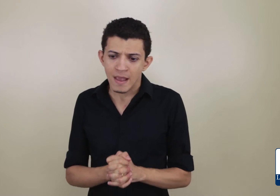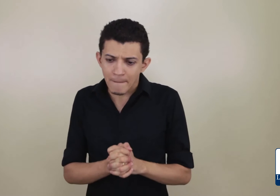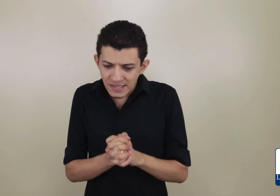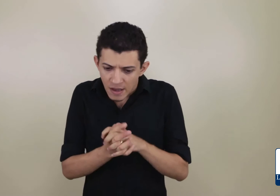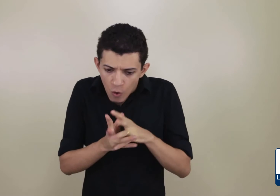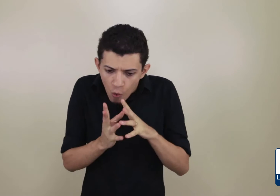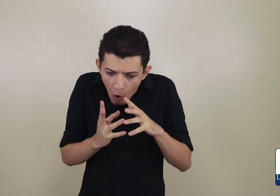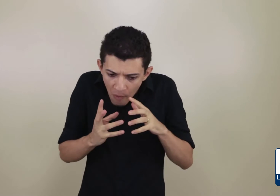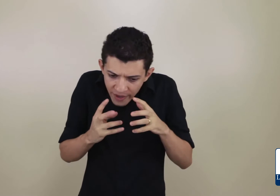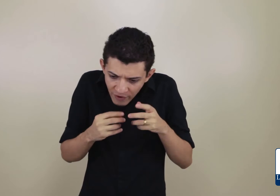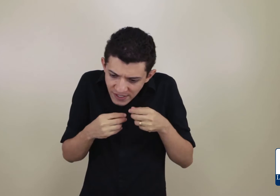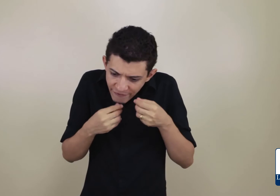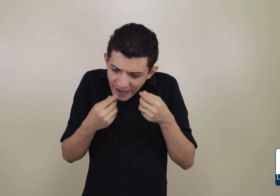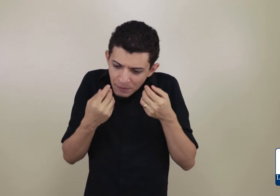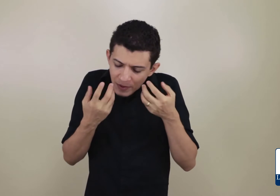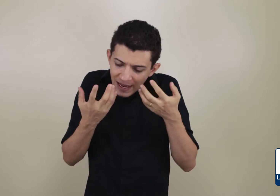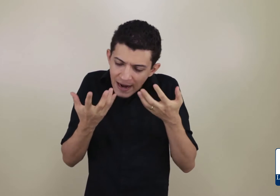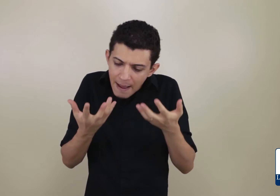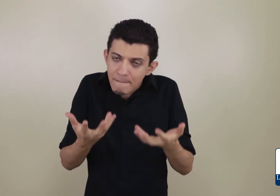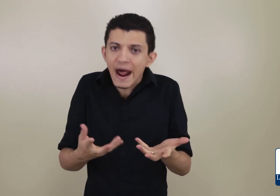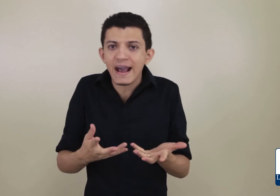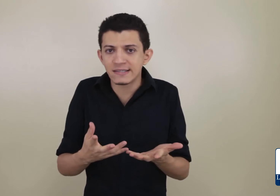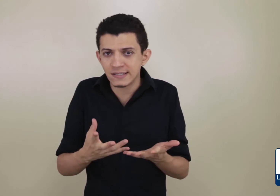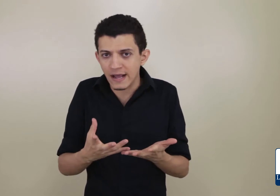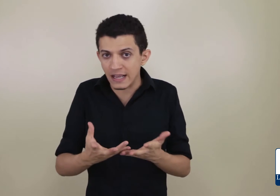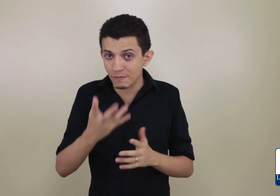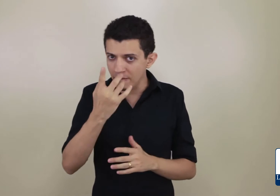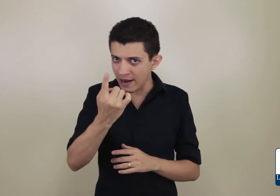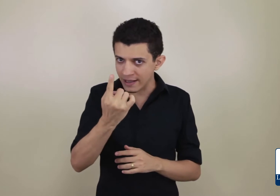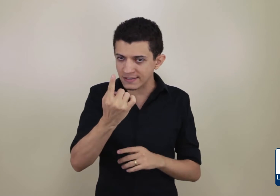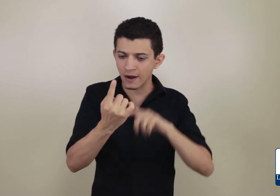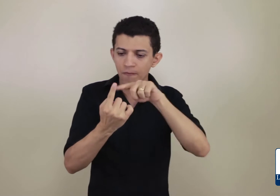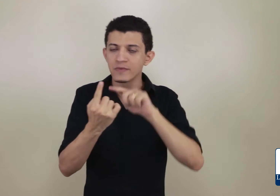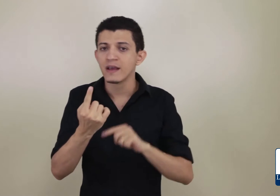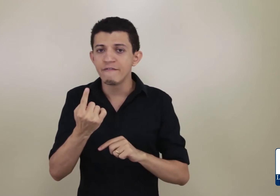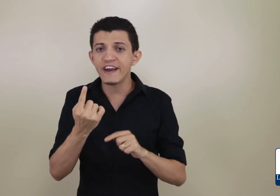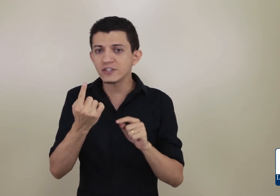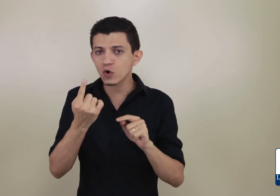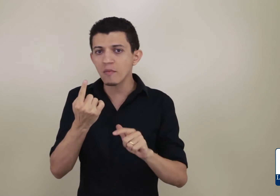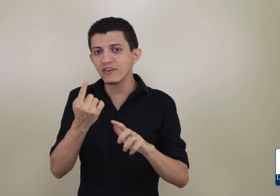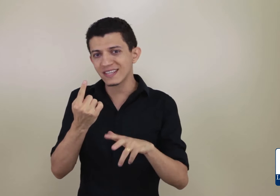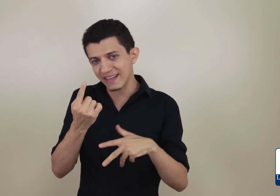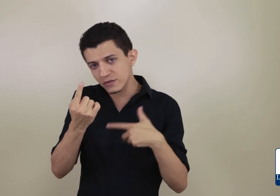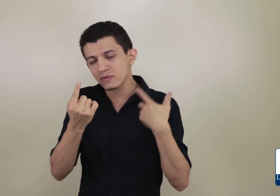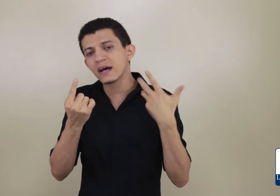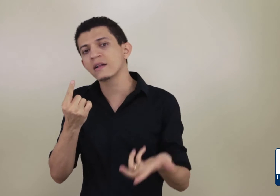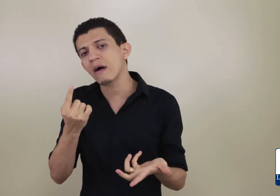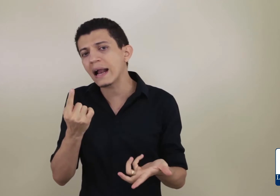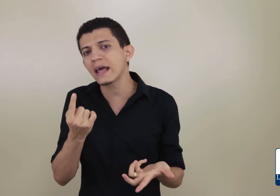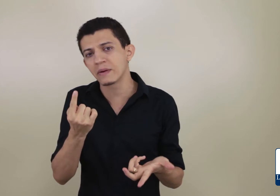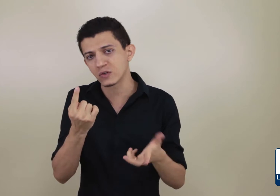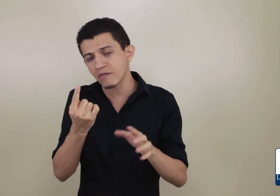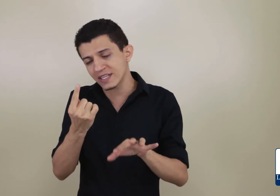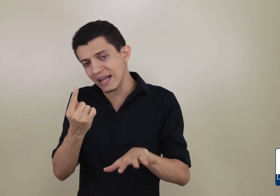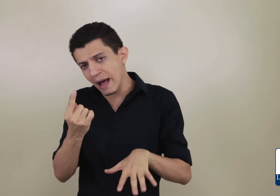Mas como que você faz para poder lembrar esses sinais? Primeira questão, veja como você está estudando a Libras, como você está